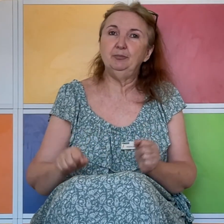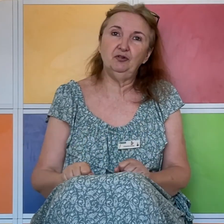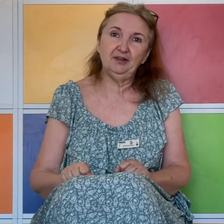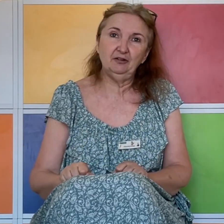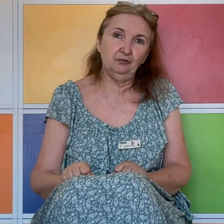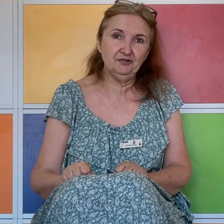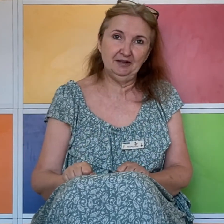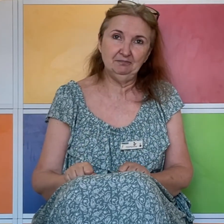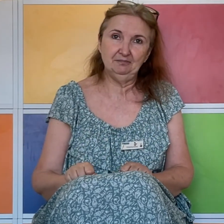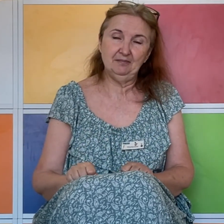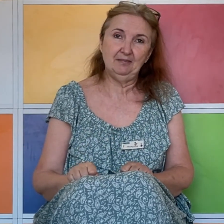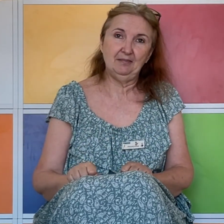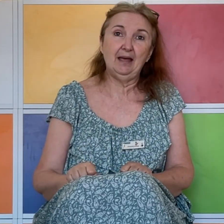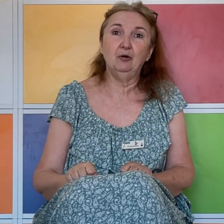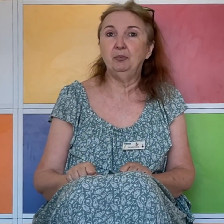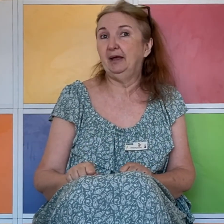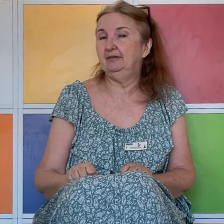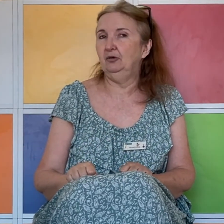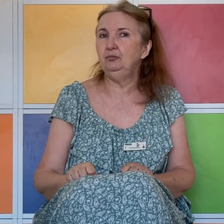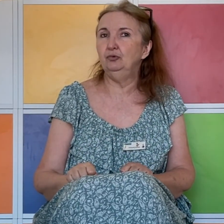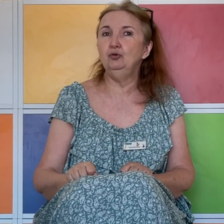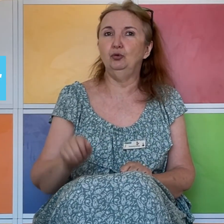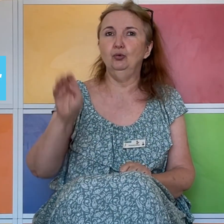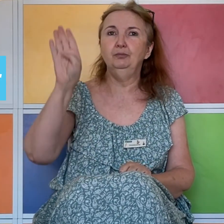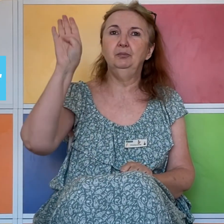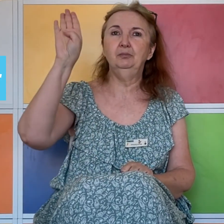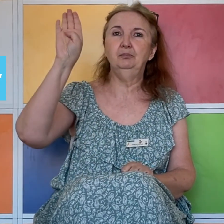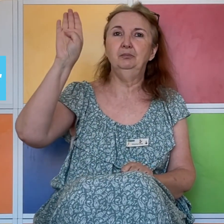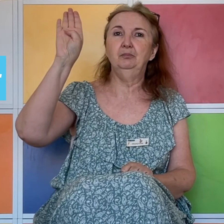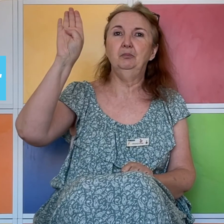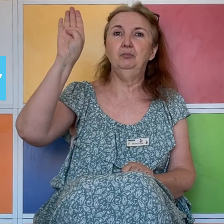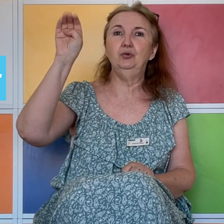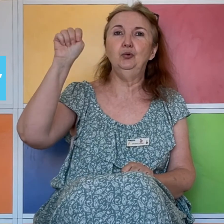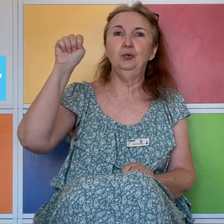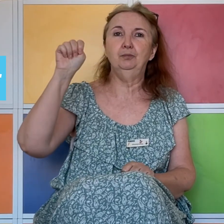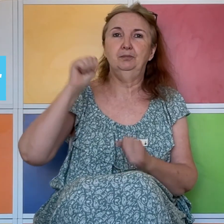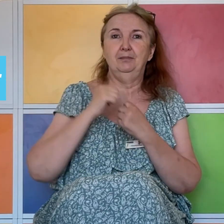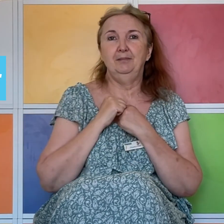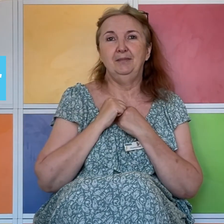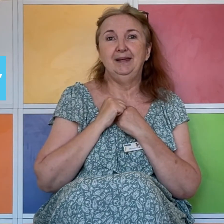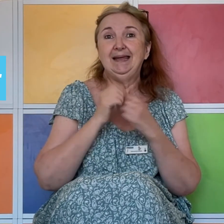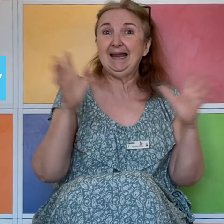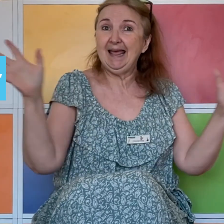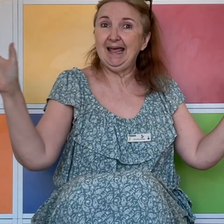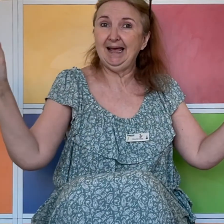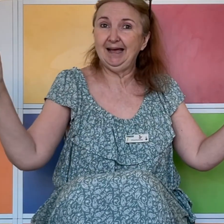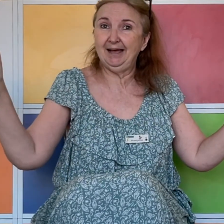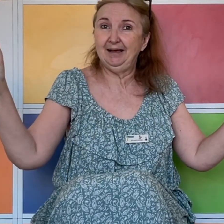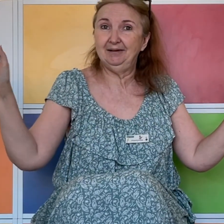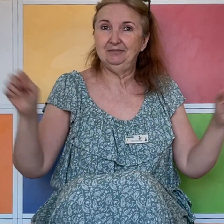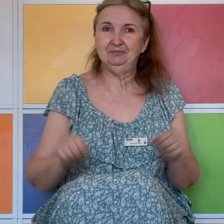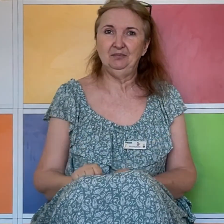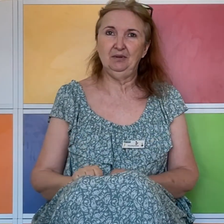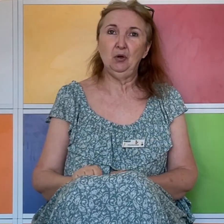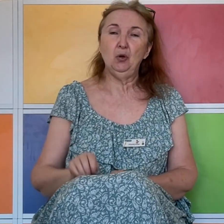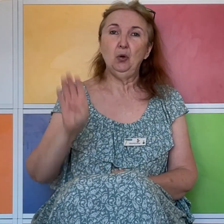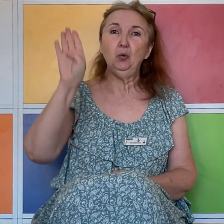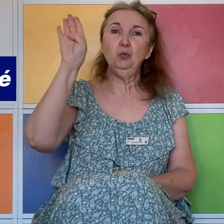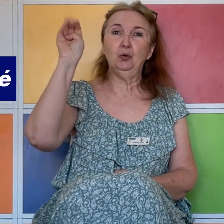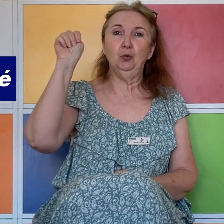peuvent être foncées. Alors, par exemple, le bleu. Bleu. Clair. Ou bleu.